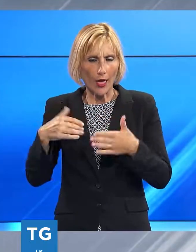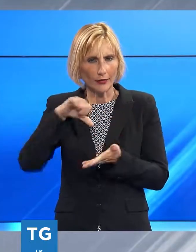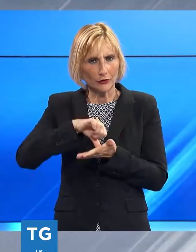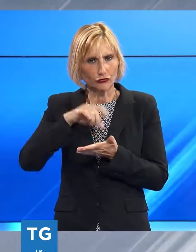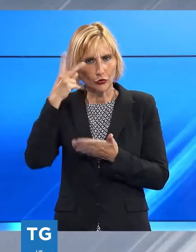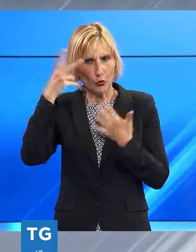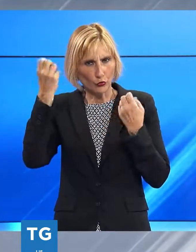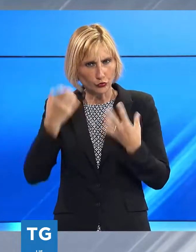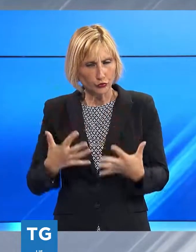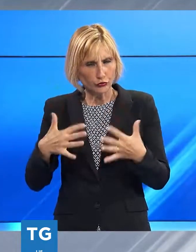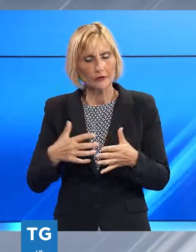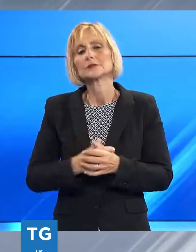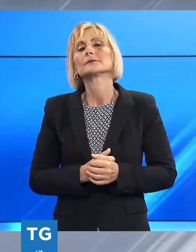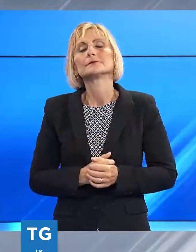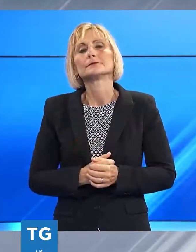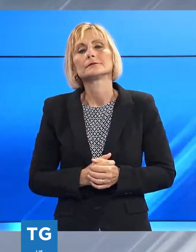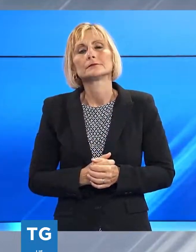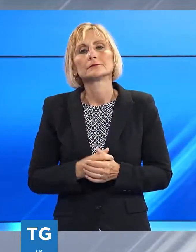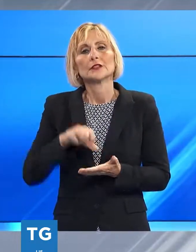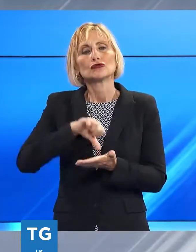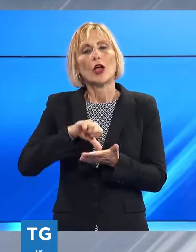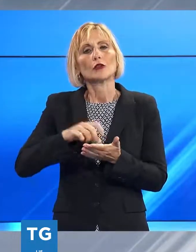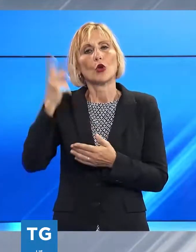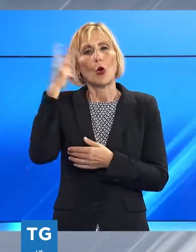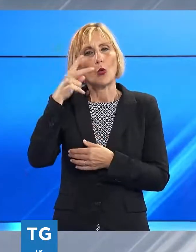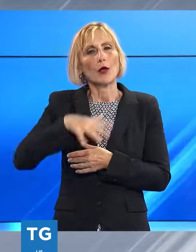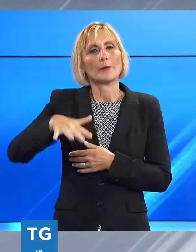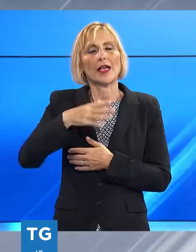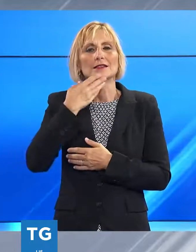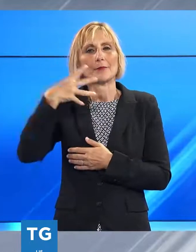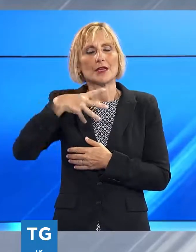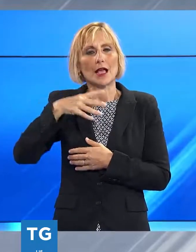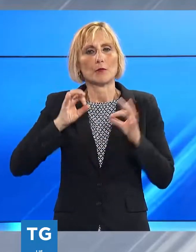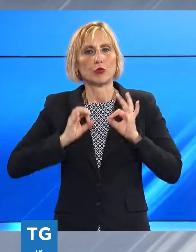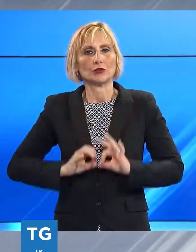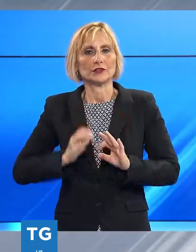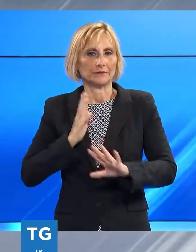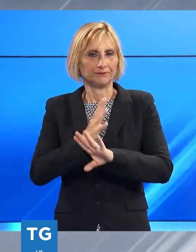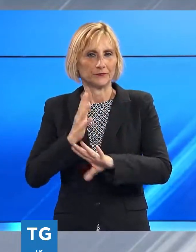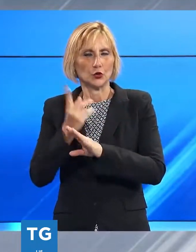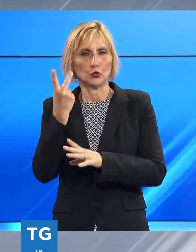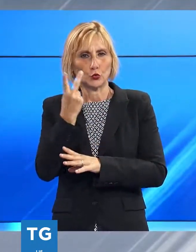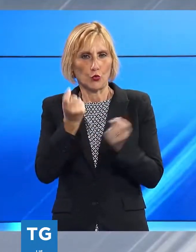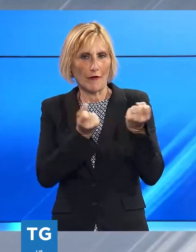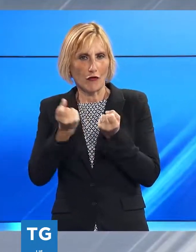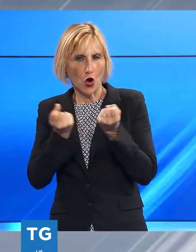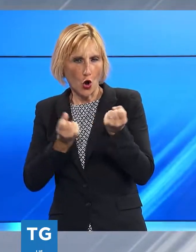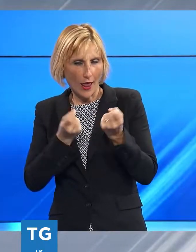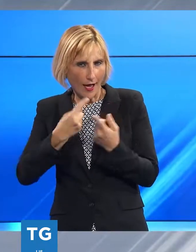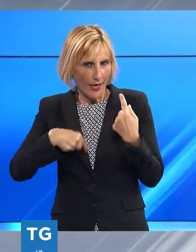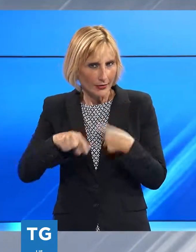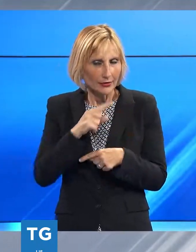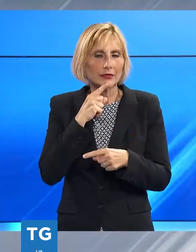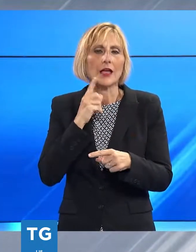La polizia è intervenuta con due volanti in Piazza San Michele per la segnalazione di un'aggressione ad un barista di un noto locale.